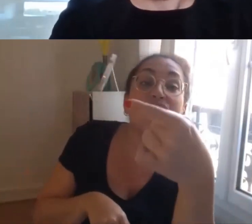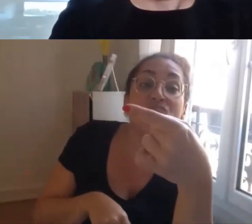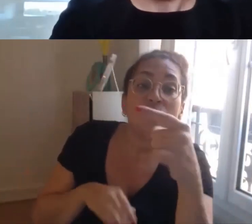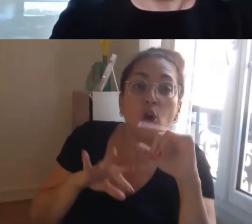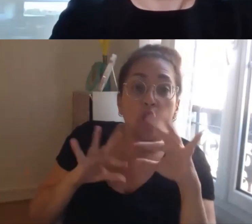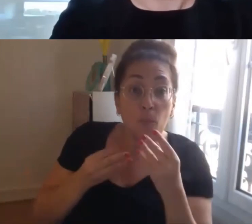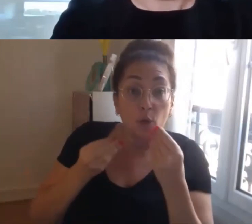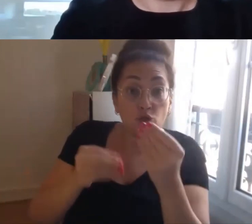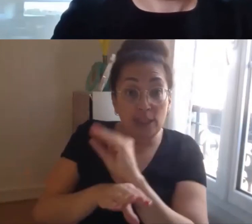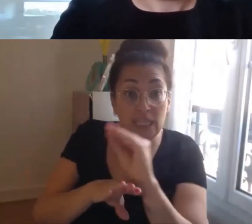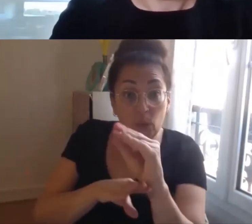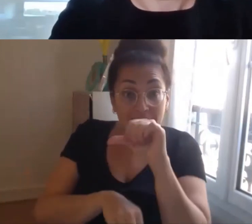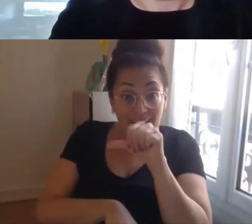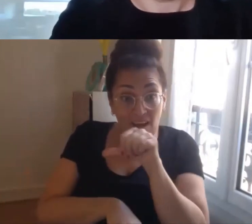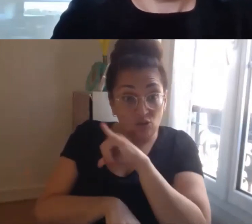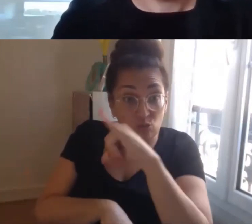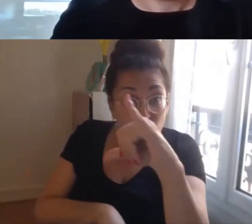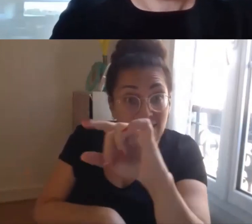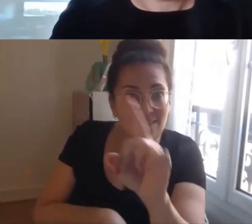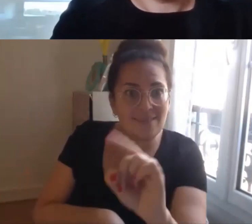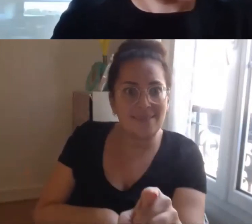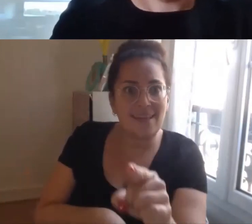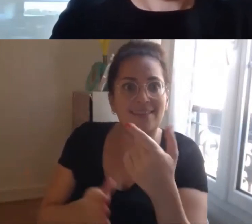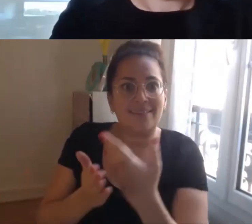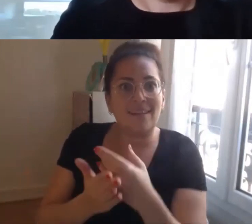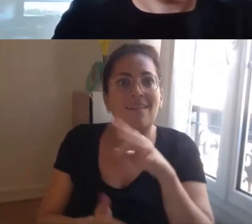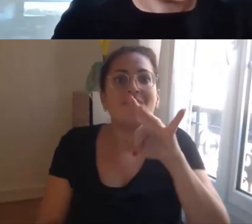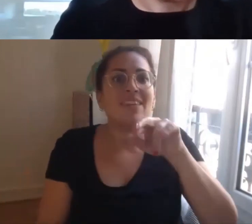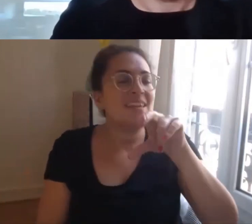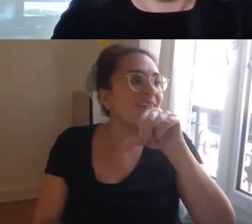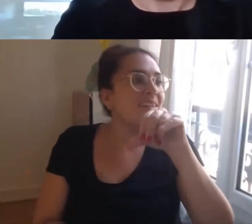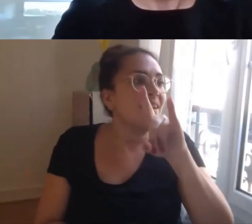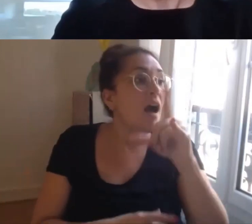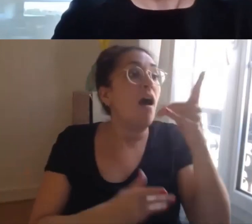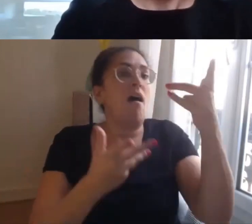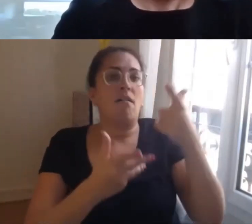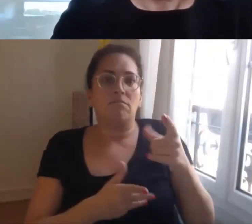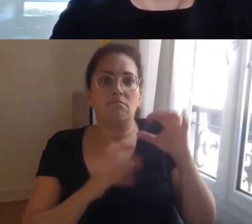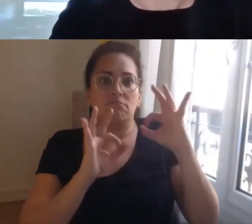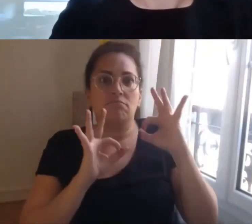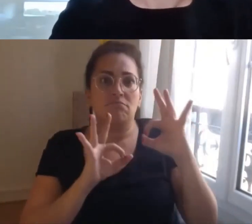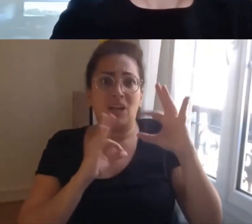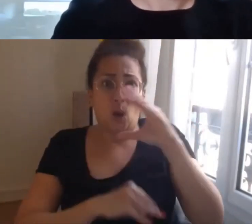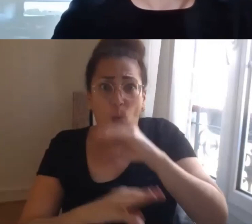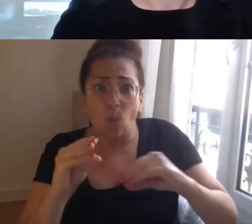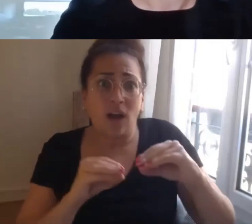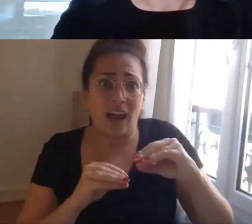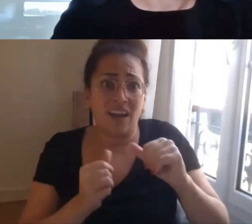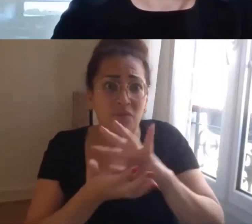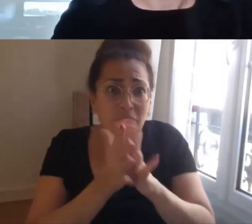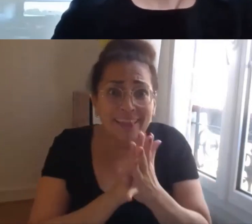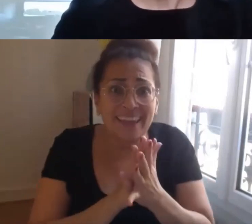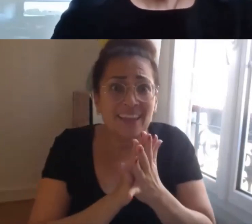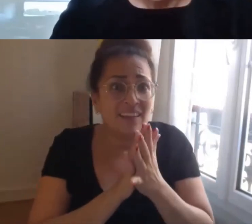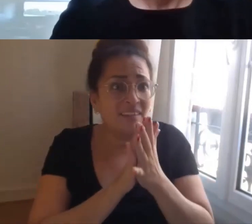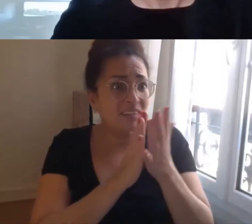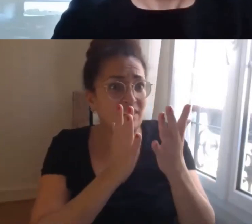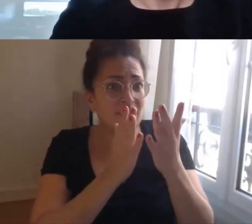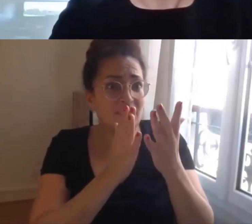avec la FIRA pour nous soutenir avec des actions innovantes concrètes pragmatiques permet effectivement